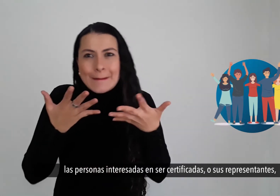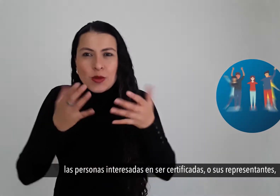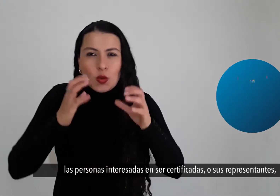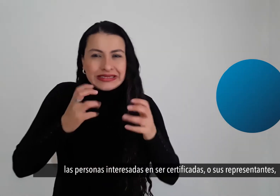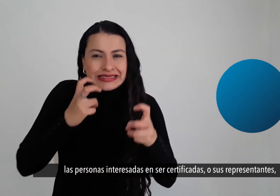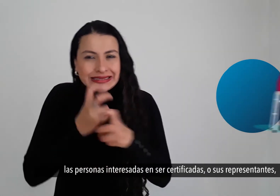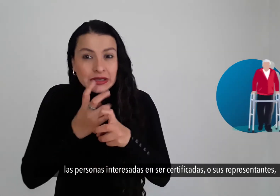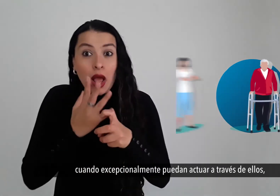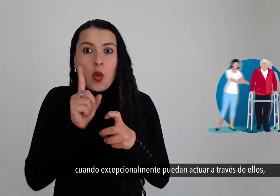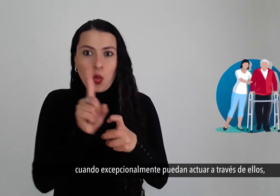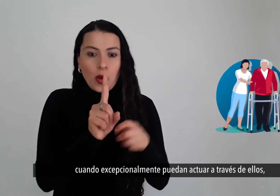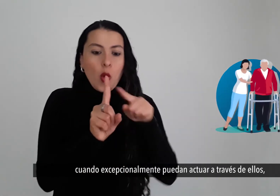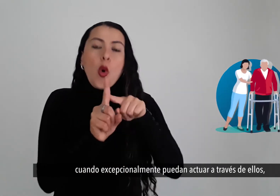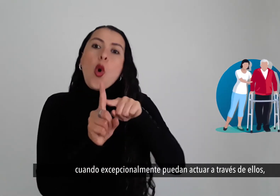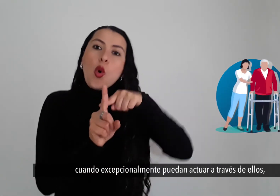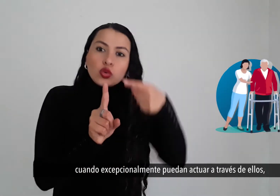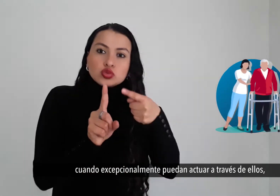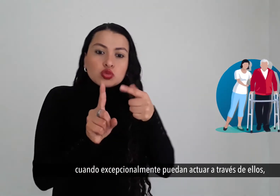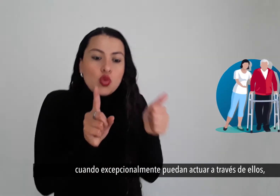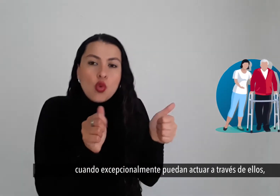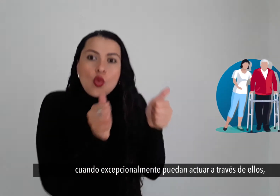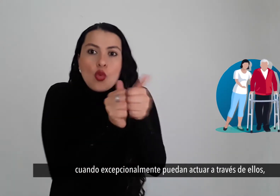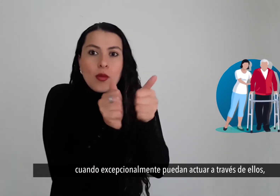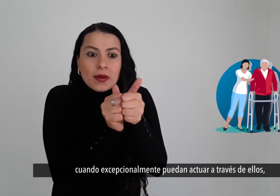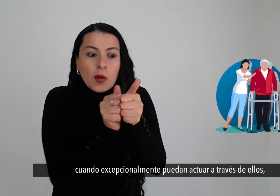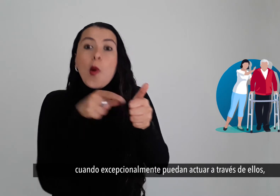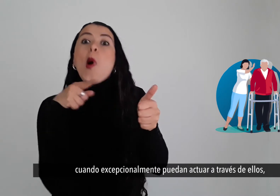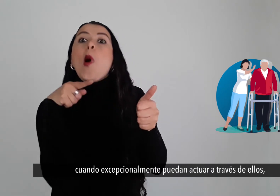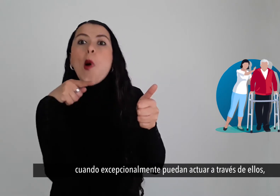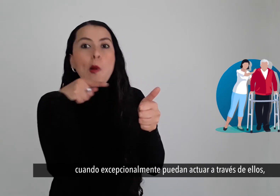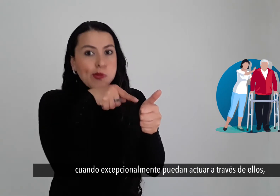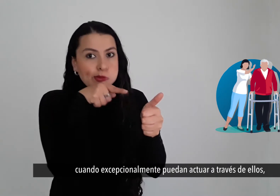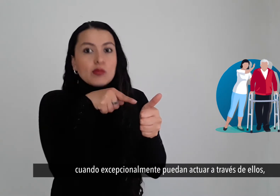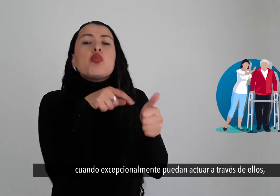cuando excepcionalmente puedan actuar a través de ellos